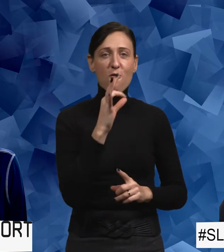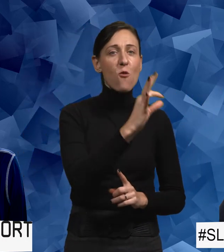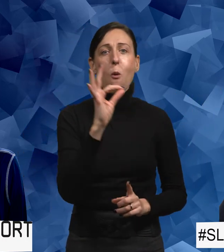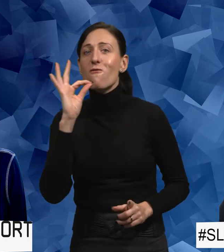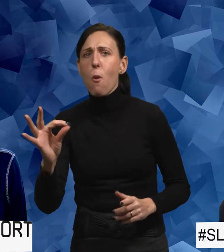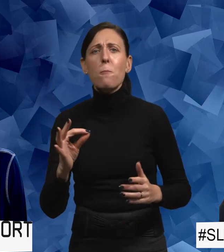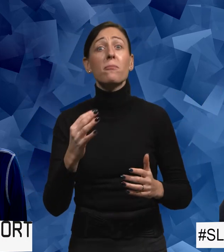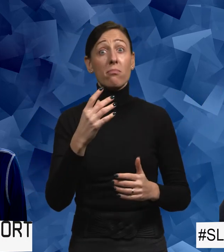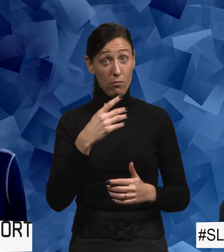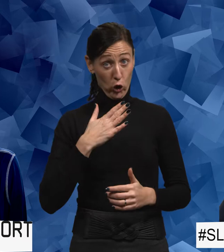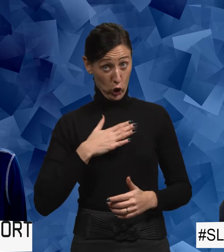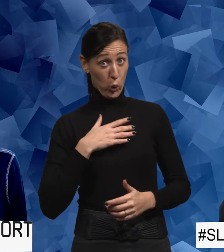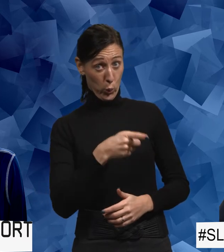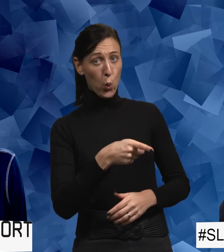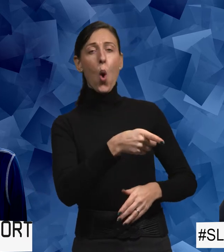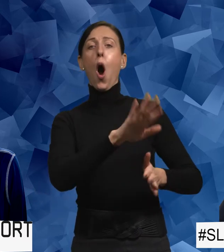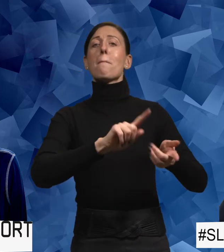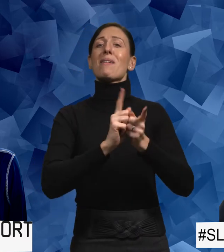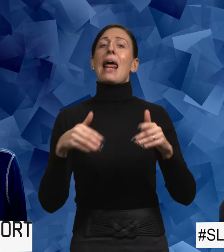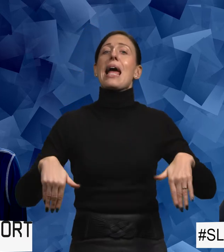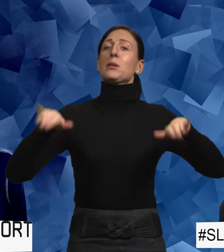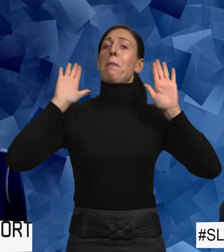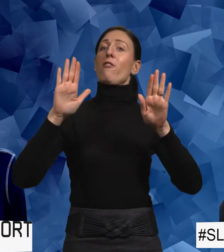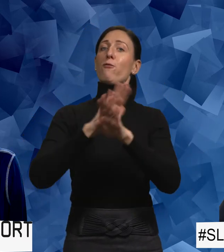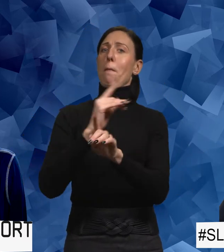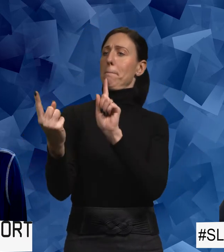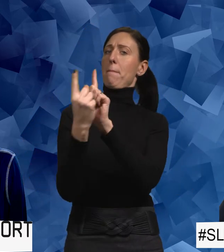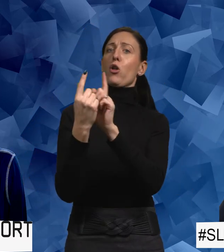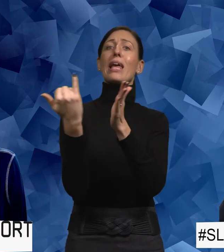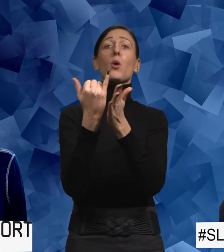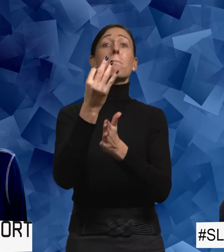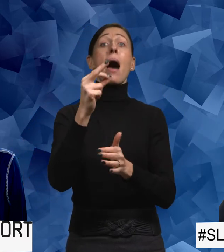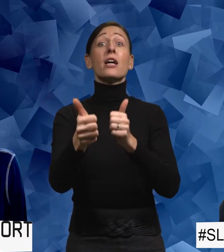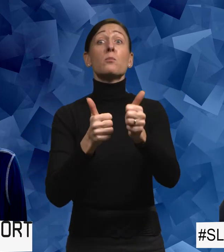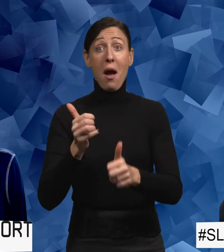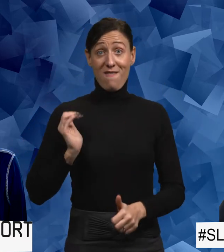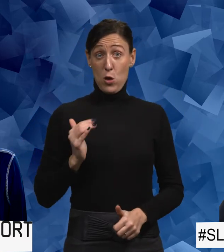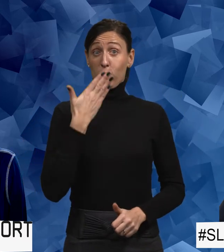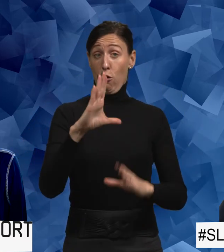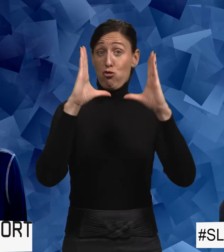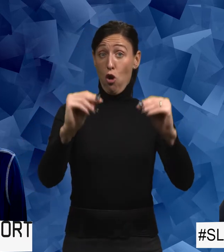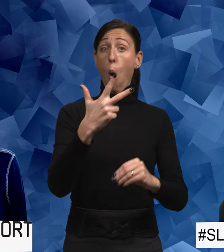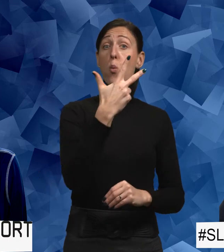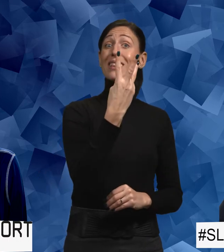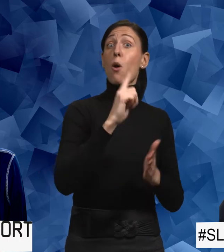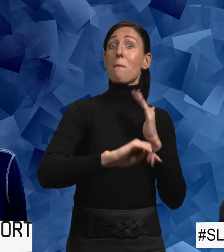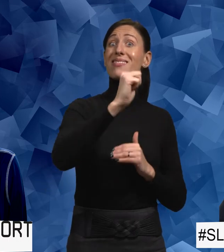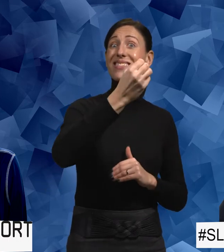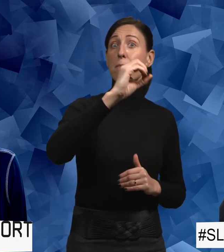När frågan var, anser du att du har blivit respektfullt bemött inom parasporten? Så sa kvinnor ja, 83,9 procent. Och